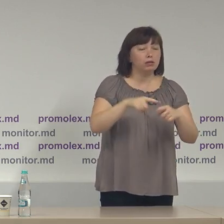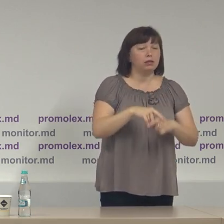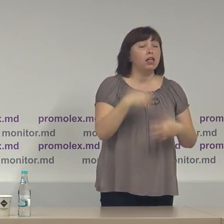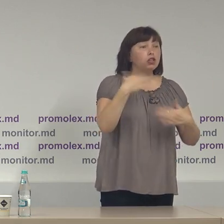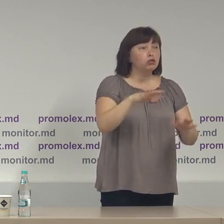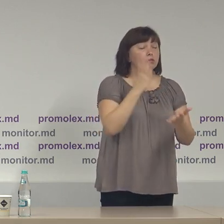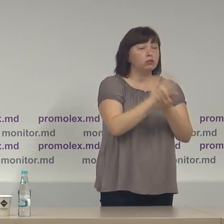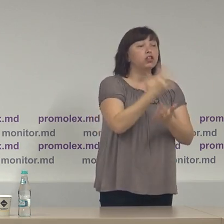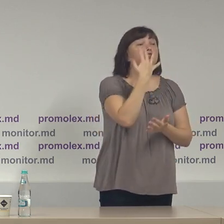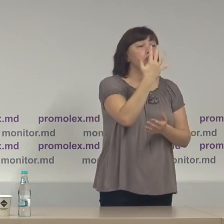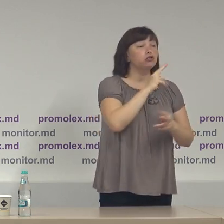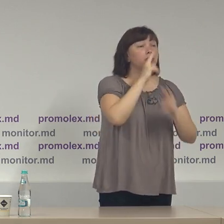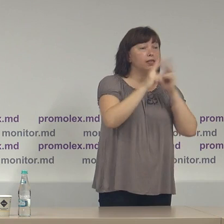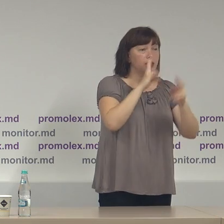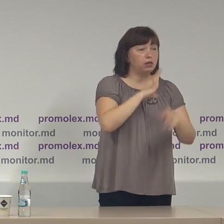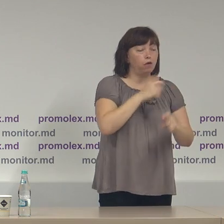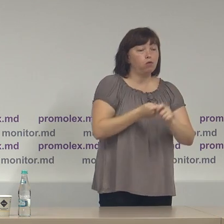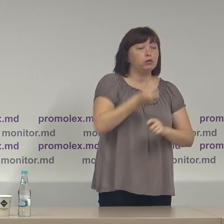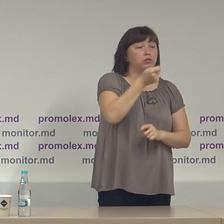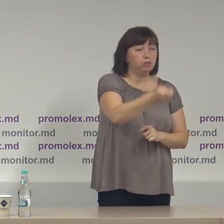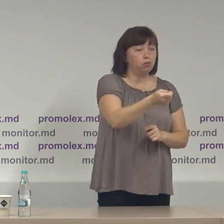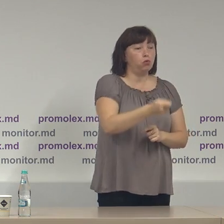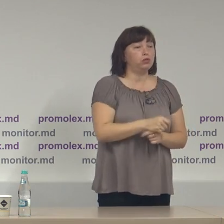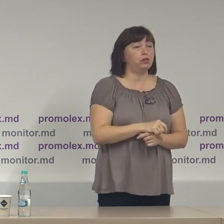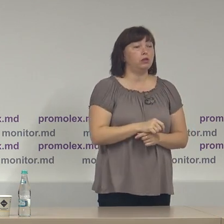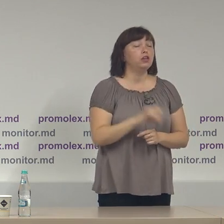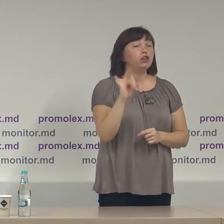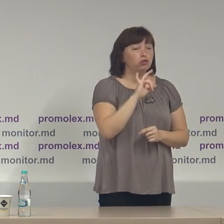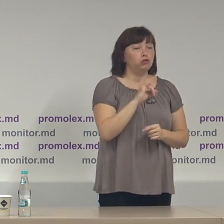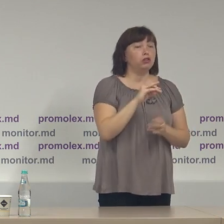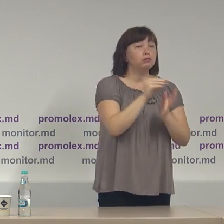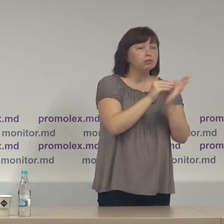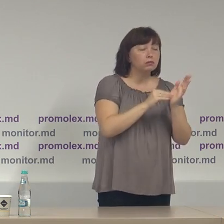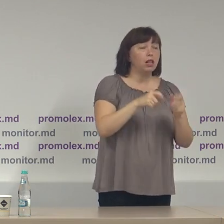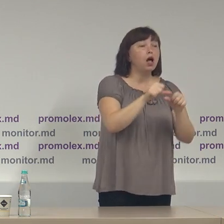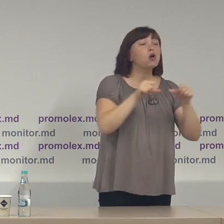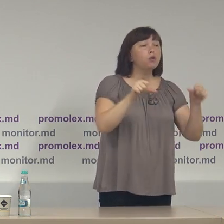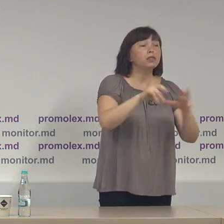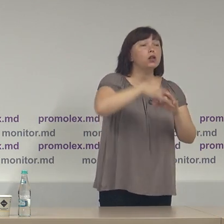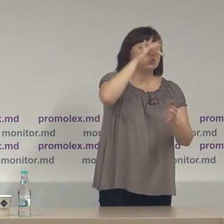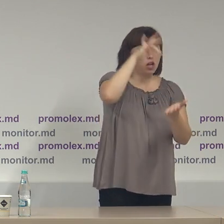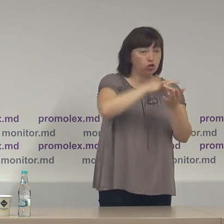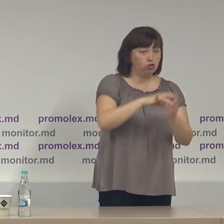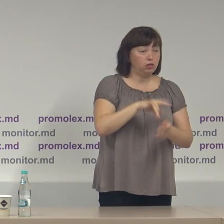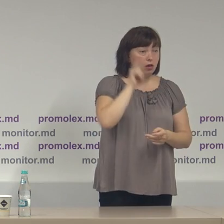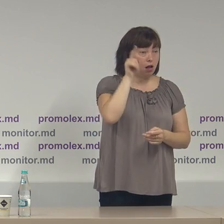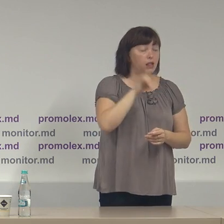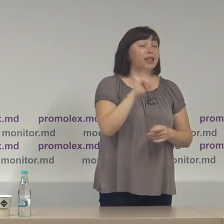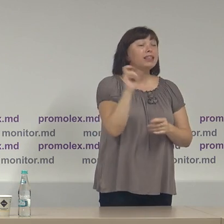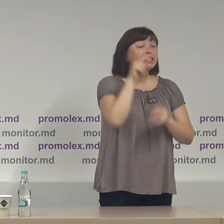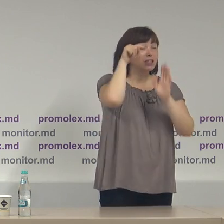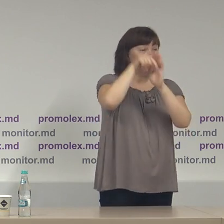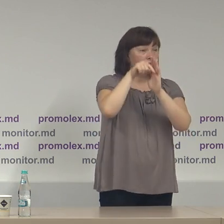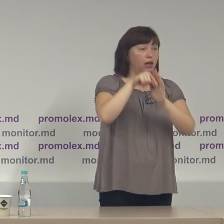sesizări au fost depuse sesizări și petiții au fost depuse la Comisia Electorală Centrală din ele